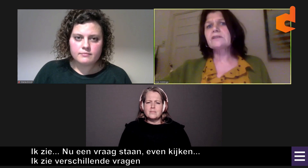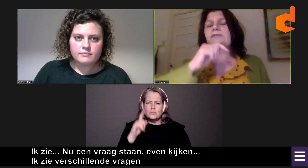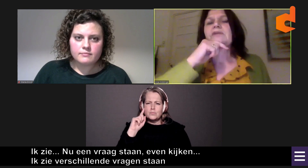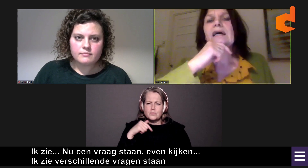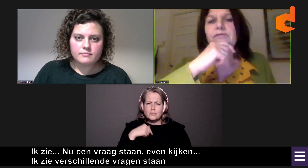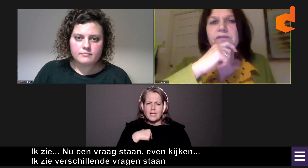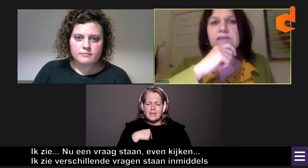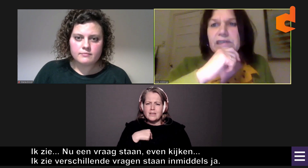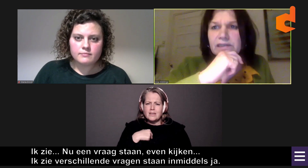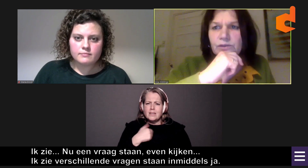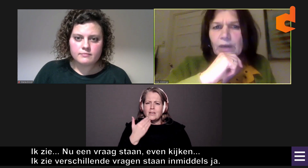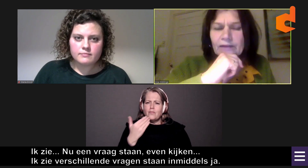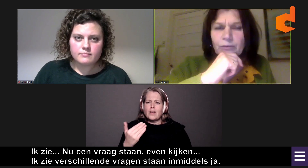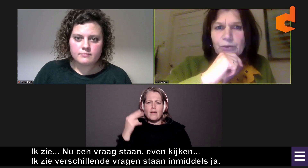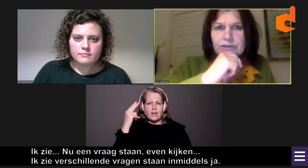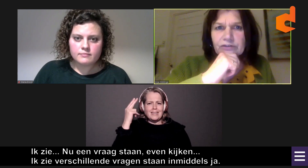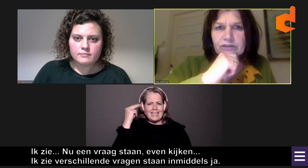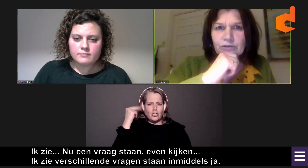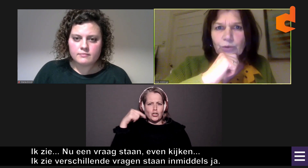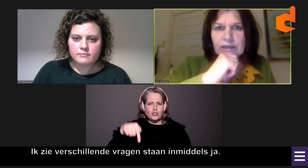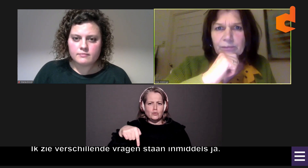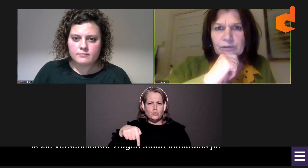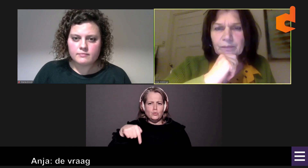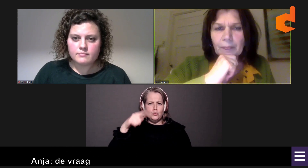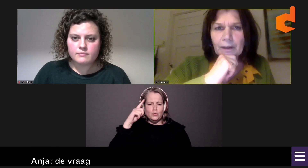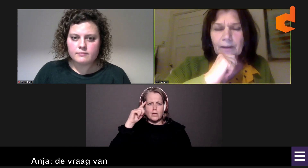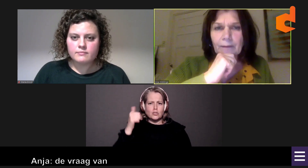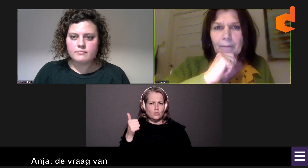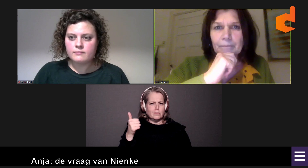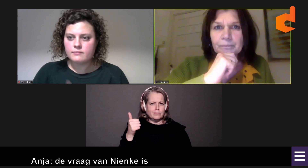is de vraag van Nienke nu aan de beurt... als ik het goed heb.